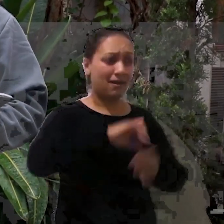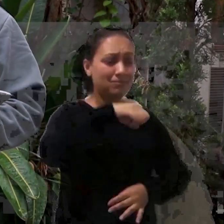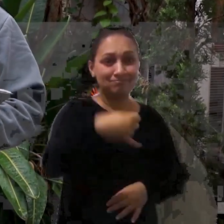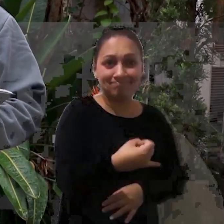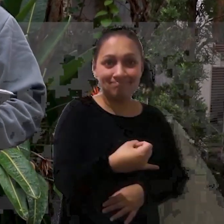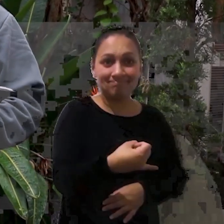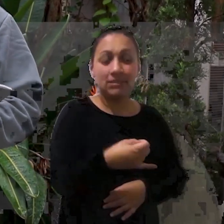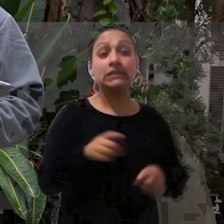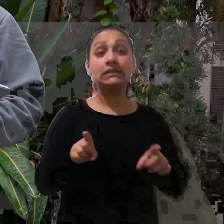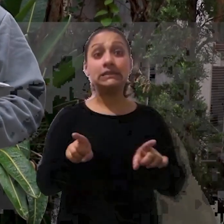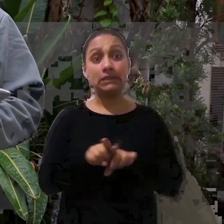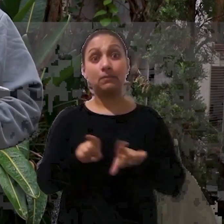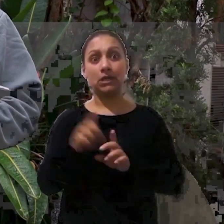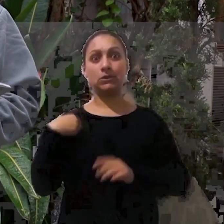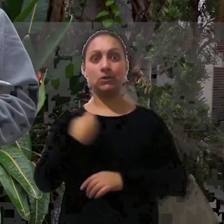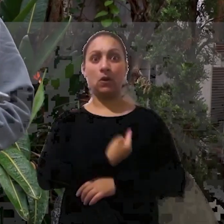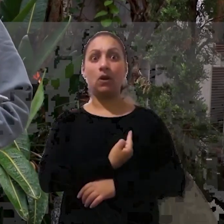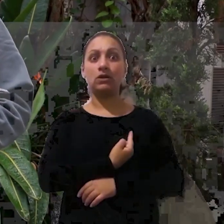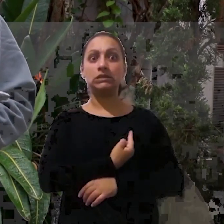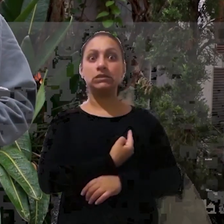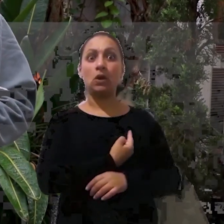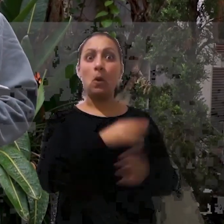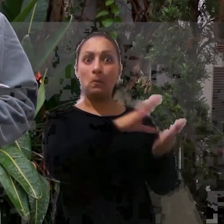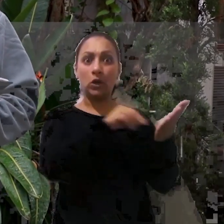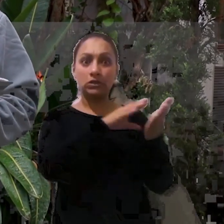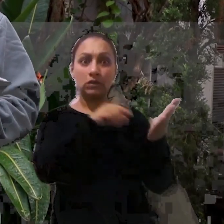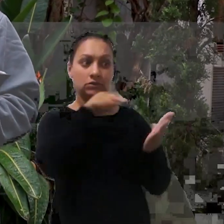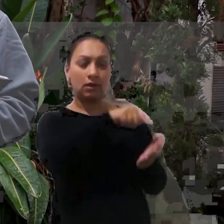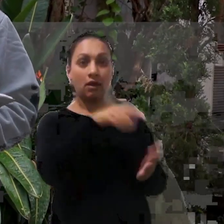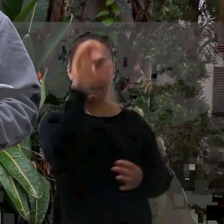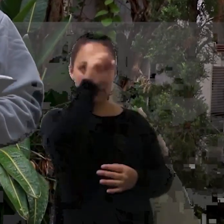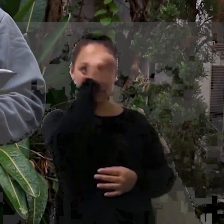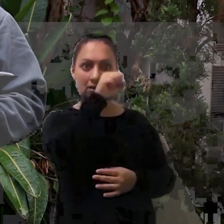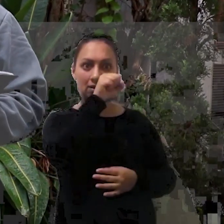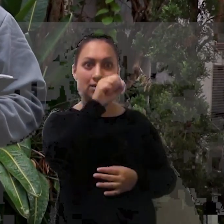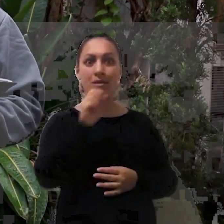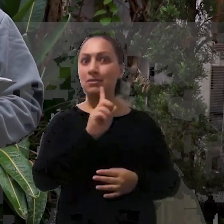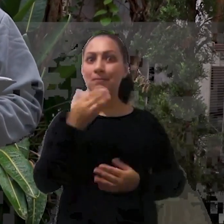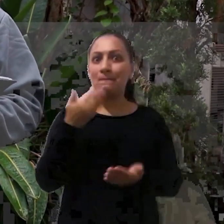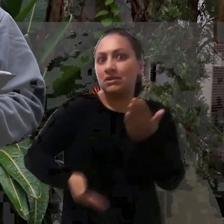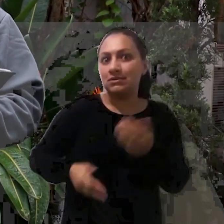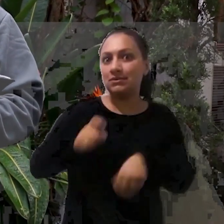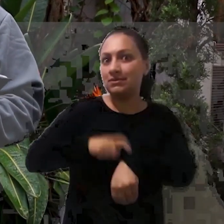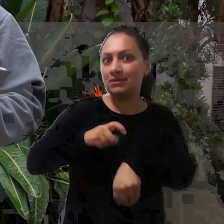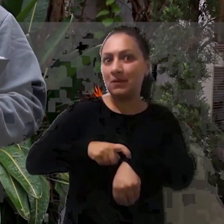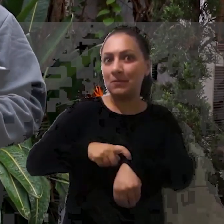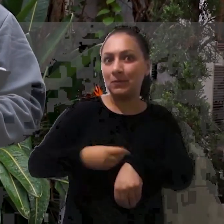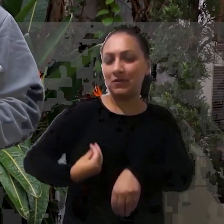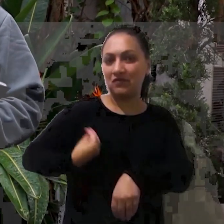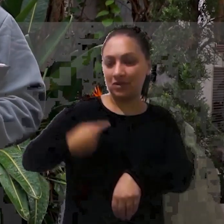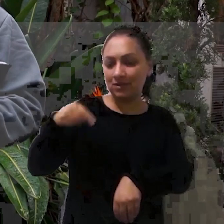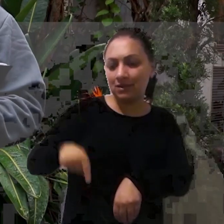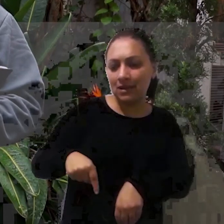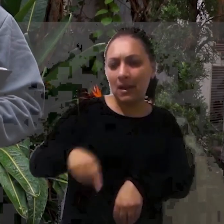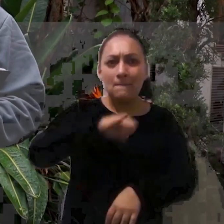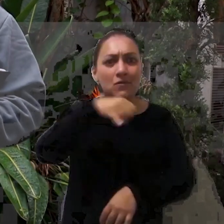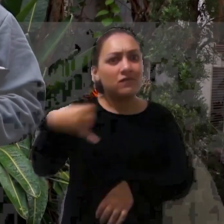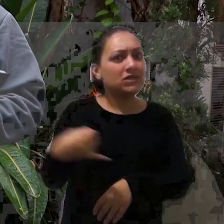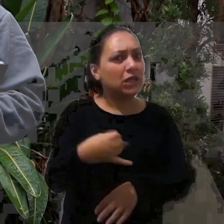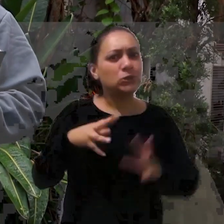Isso também serve para nós refletir Para nós não desperdiçarmos o nosso tempo Para nós não desperdiçarmos a nossa vida Aproveitar